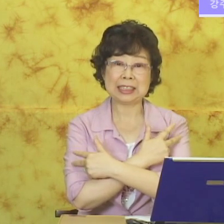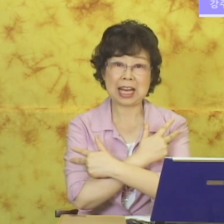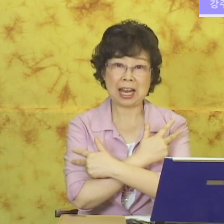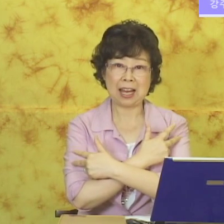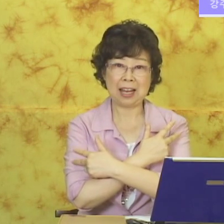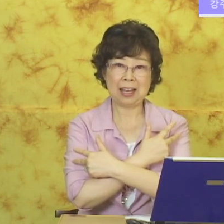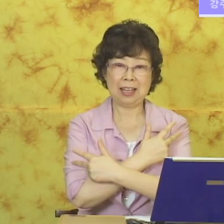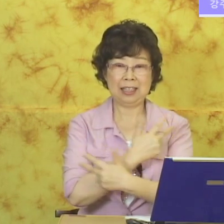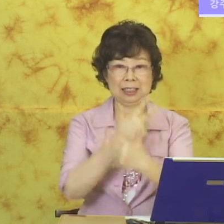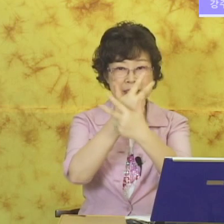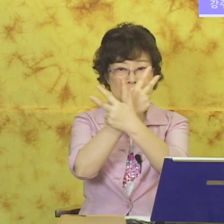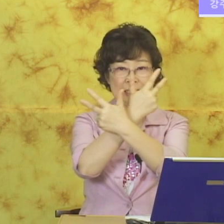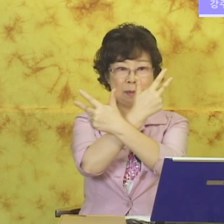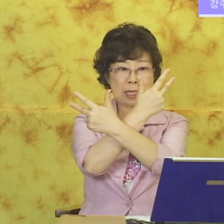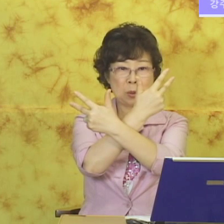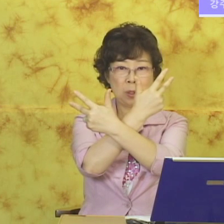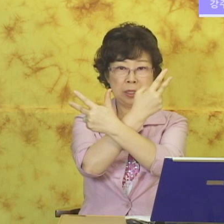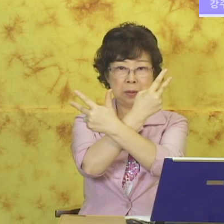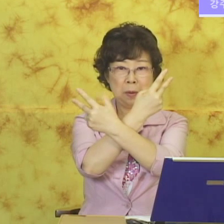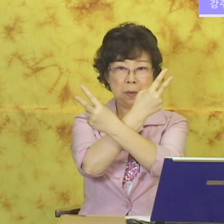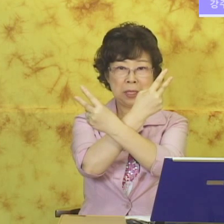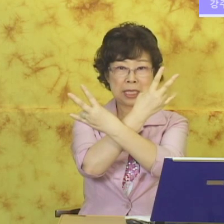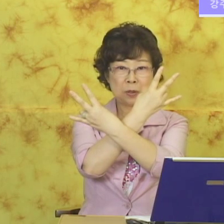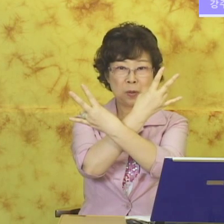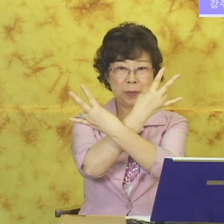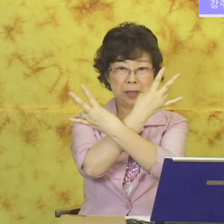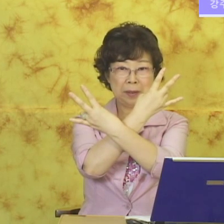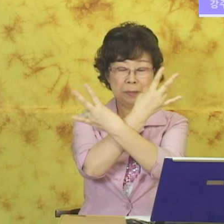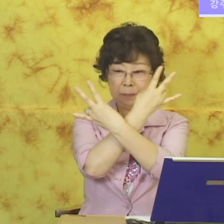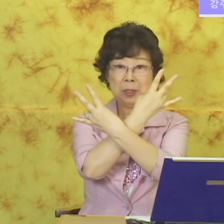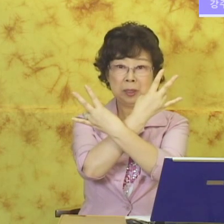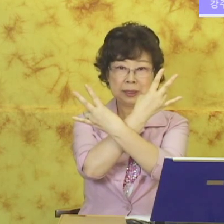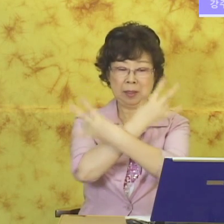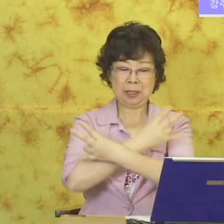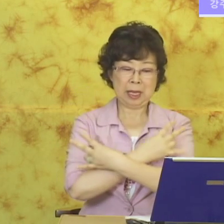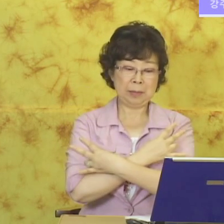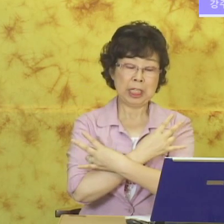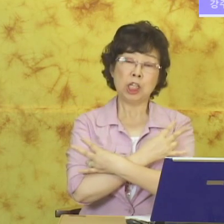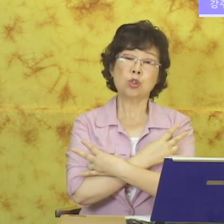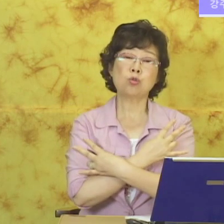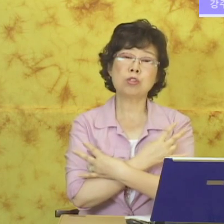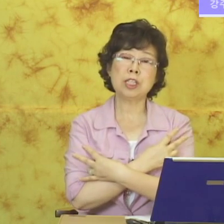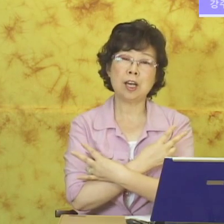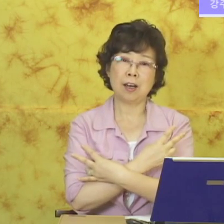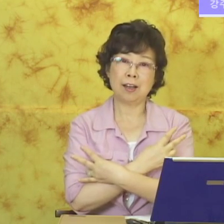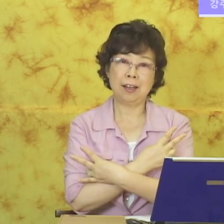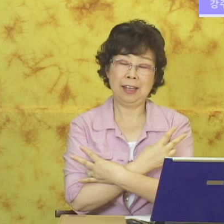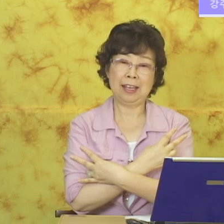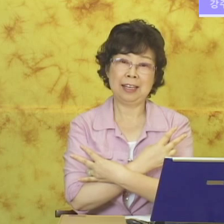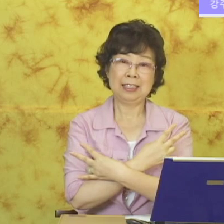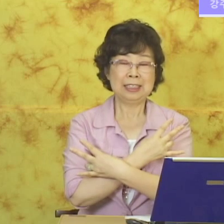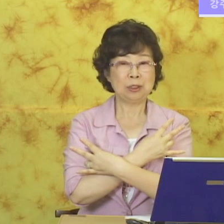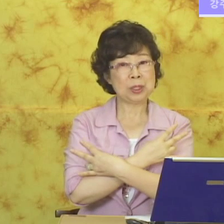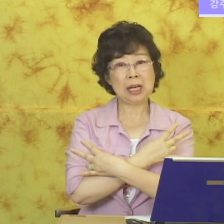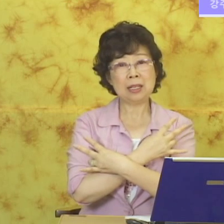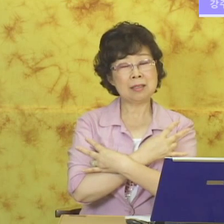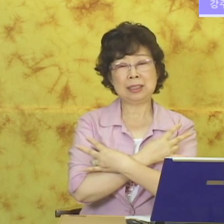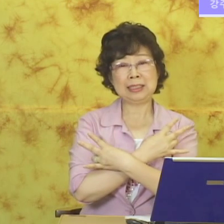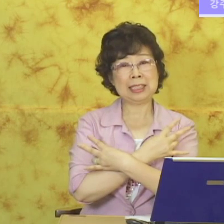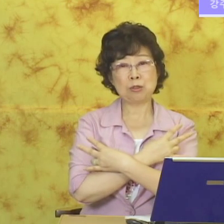사. 남자 손을 넣고 여자 손을 펴서 이렇게 하면 숙녀. 네. 우리나라에서는 신사,